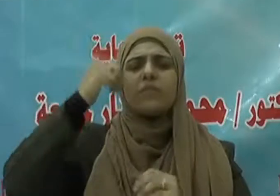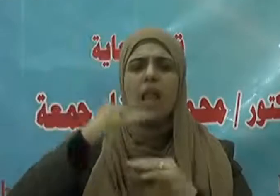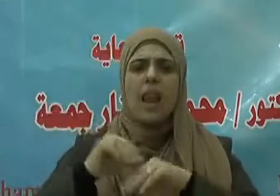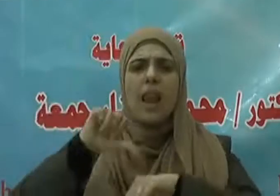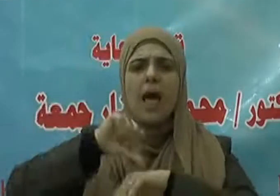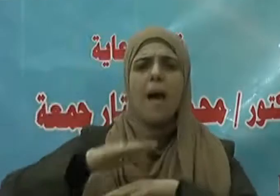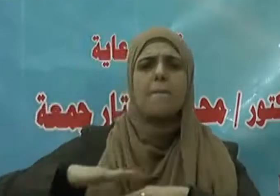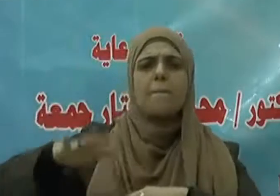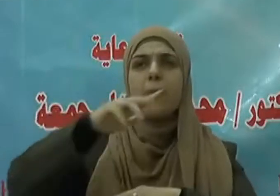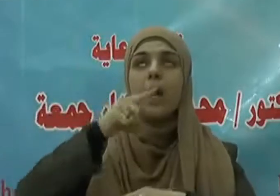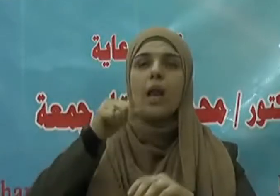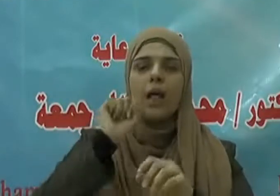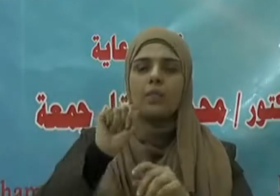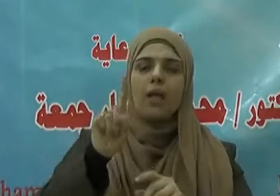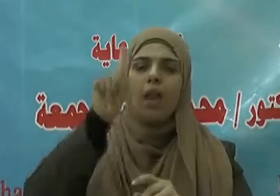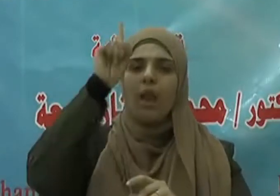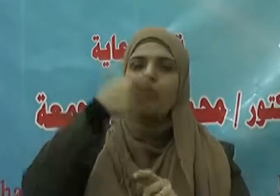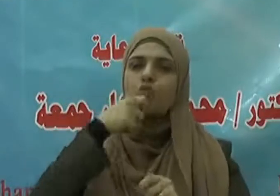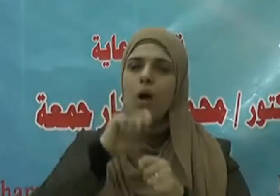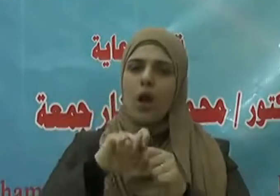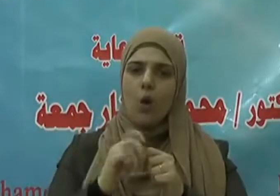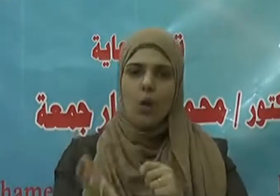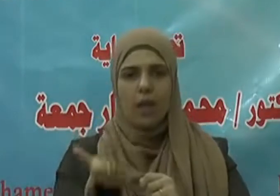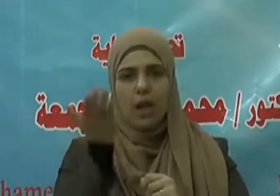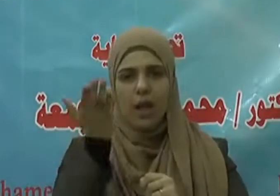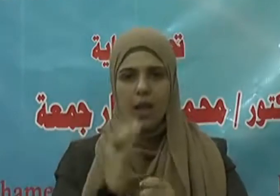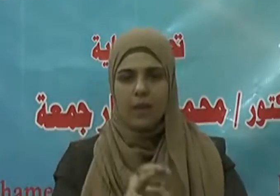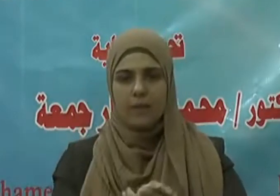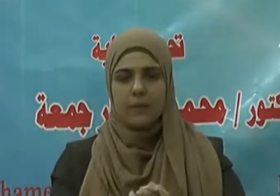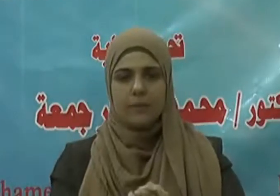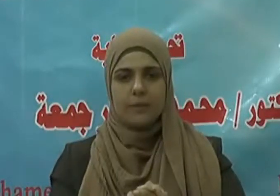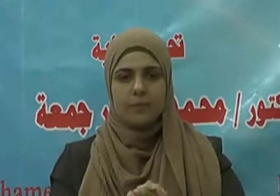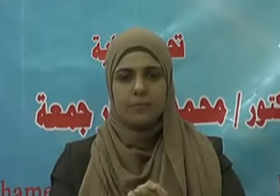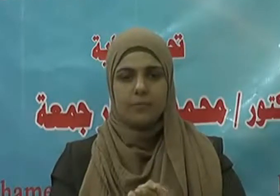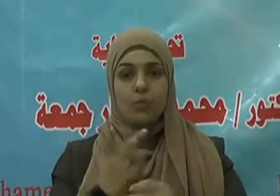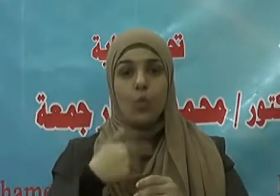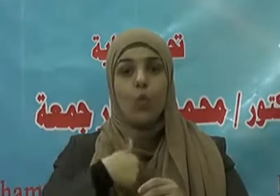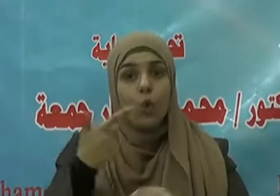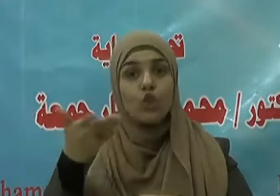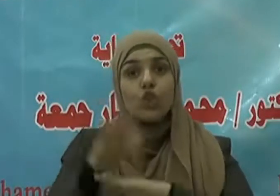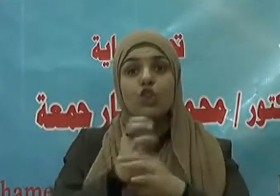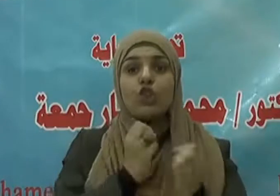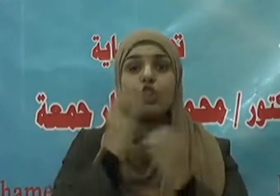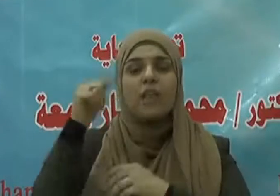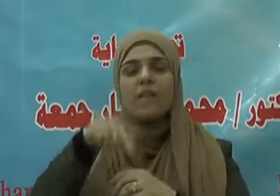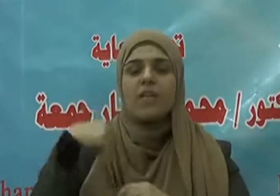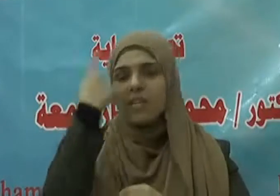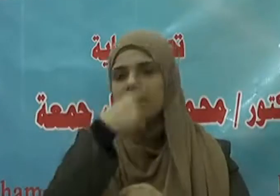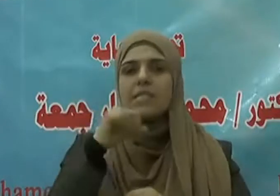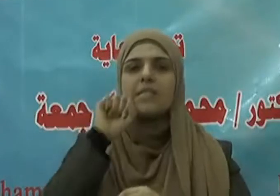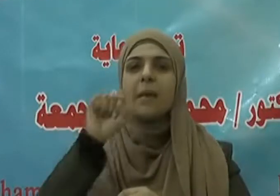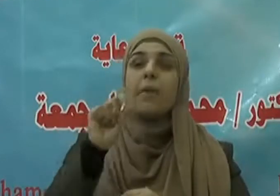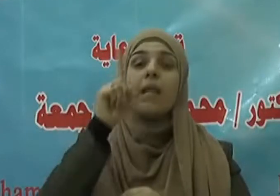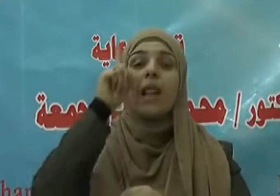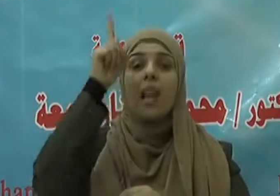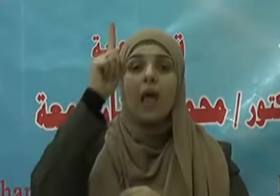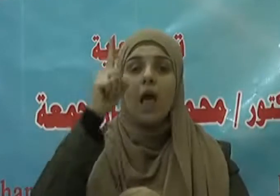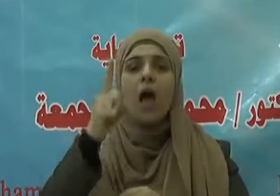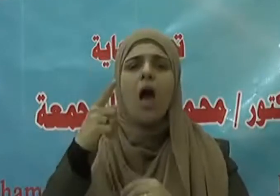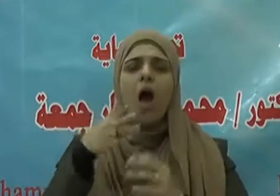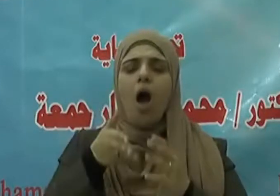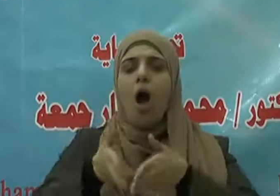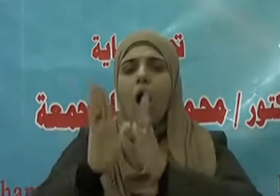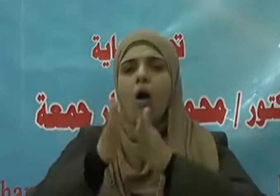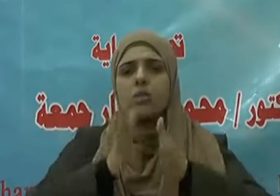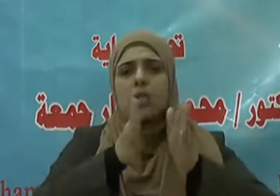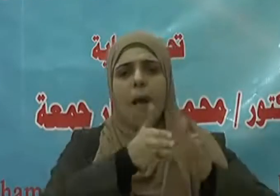منها أن الشهداء لا يشعرون بألم القتل يقول نبينا صلى الله عليه